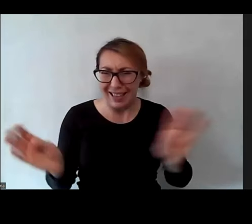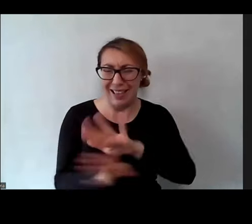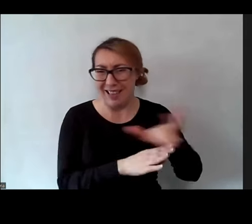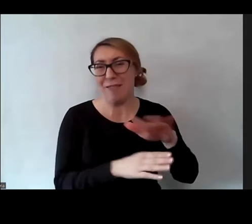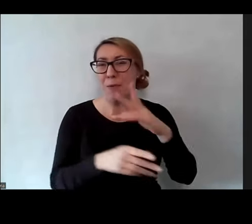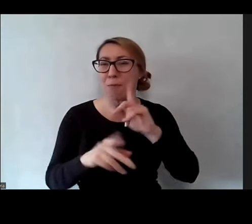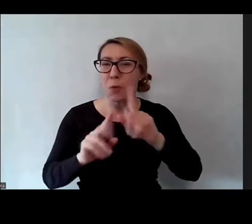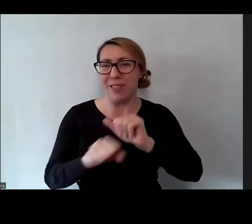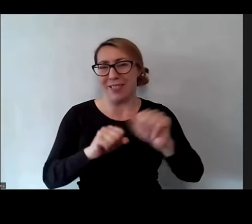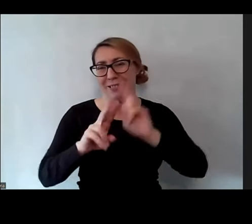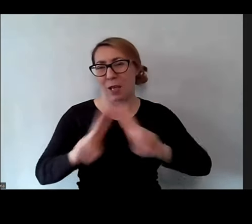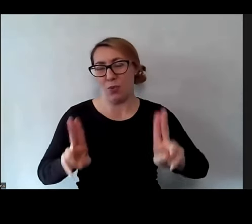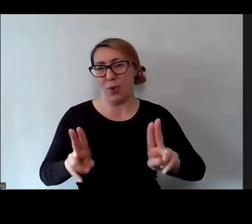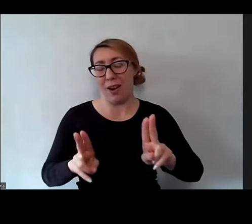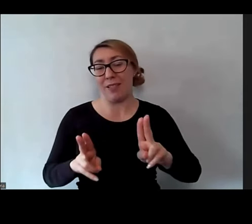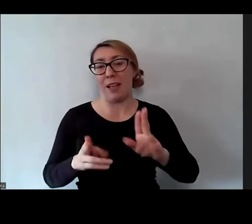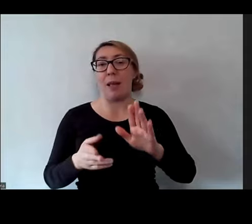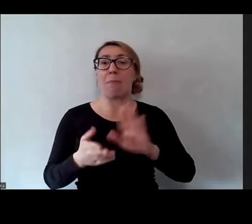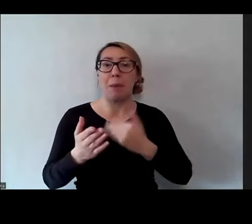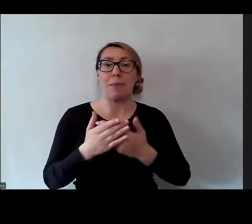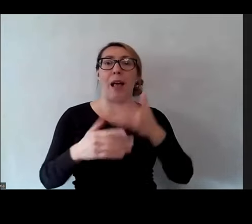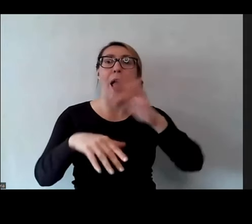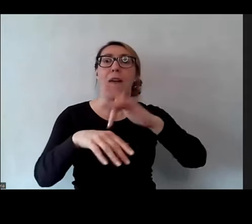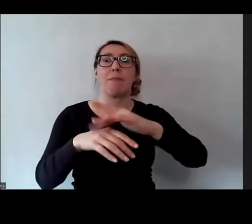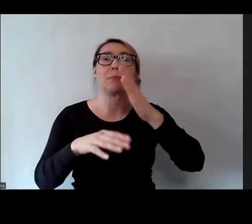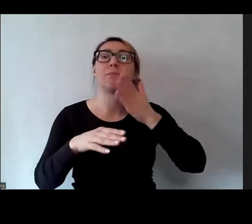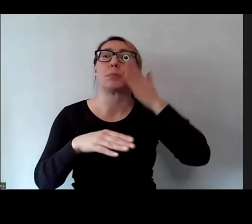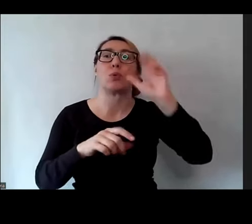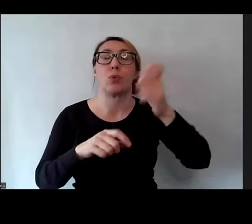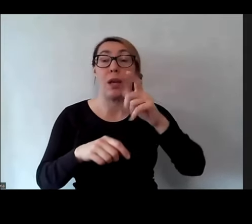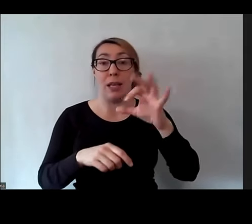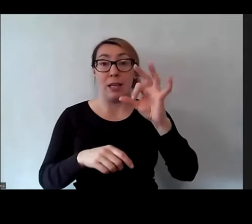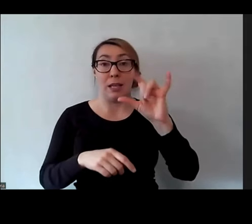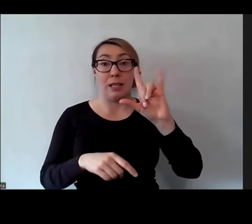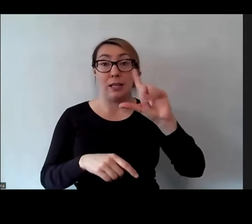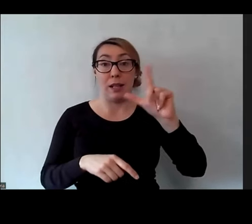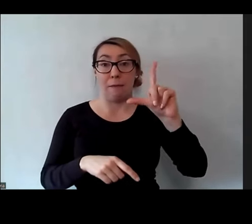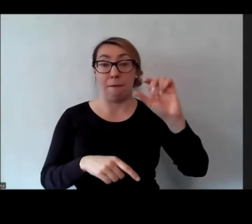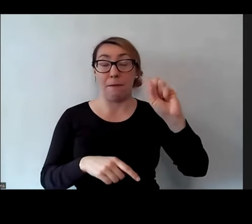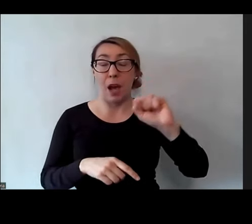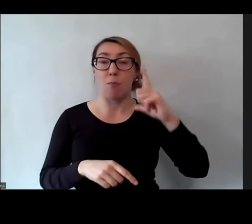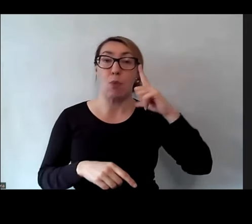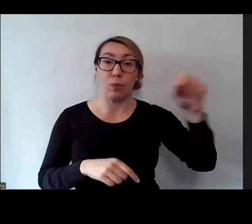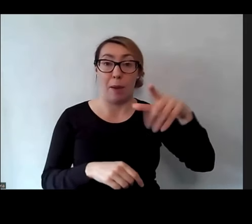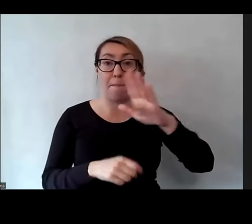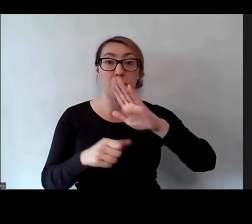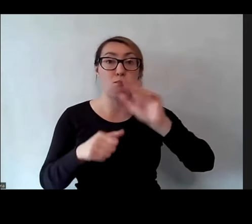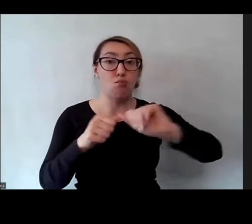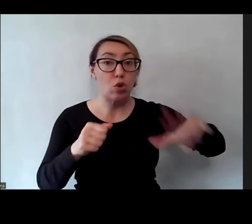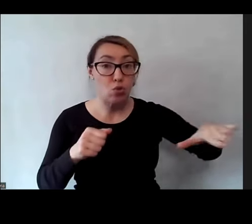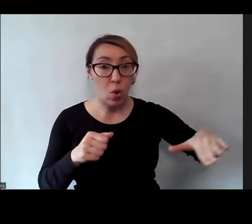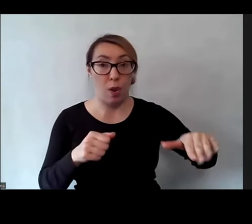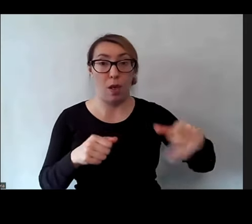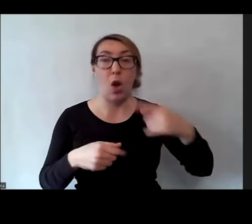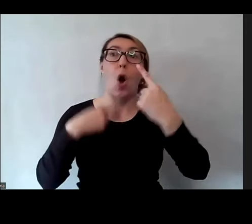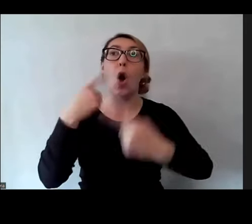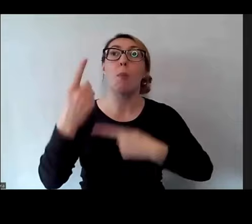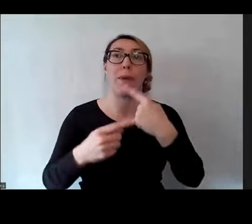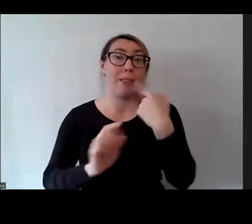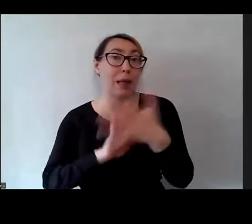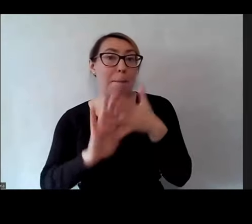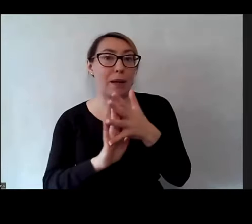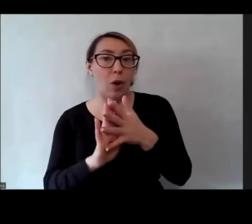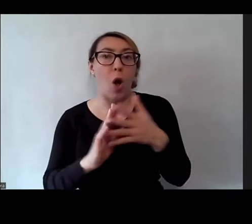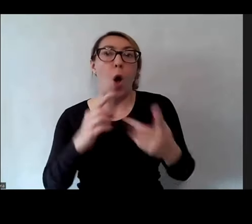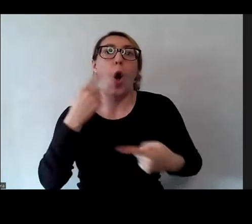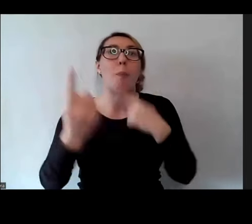rzeczywiście taki, że kiedy taka Sylwia idzie do przedszkola i mówi o języku migowym, to mówi o tym w bardzo, bardzo, bardzo